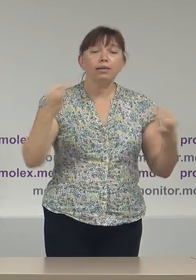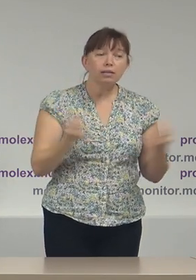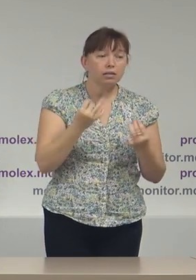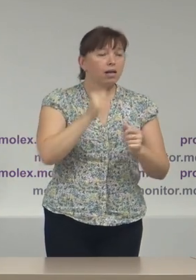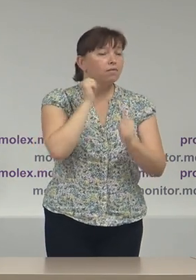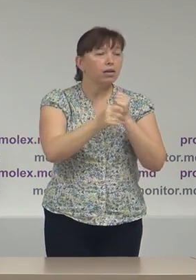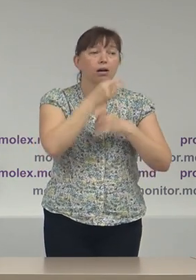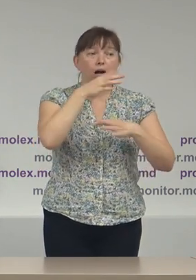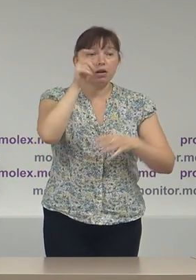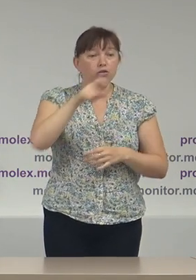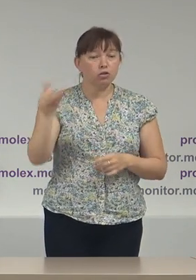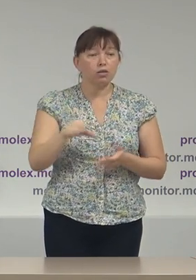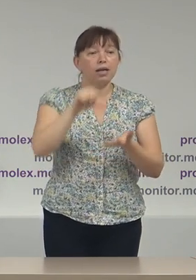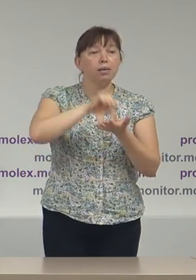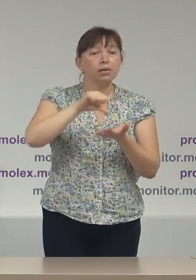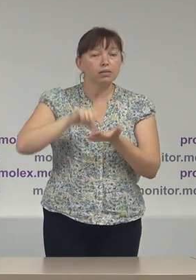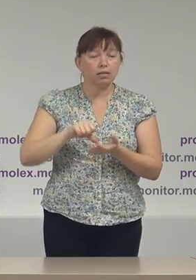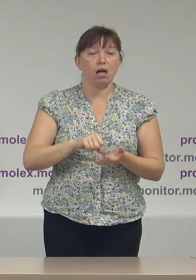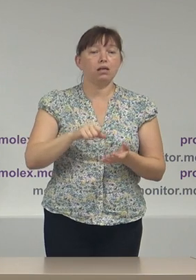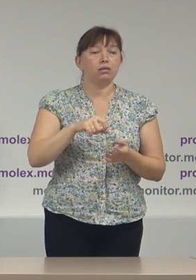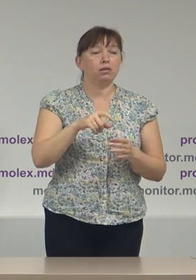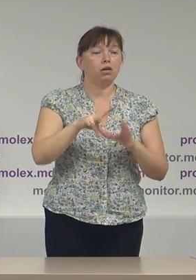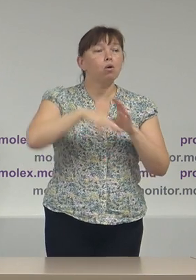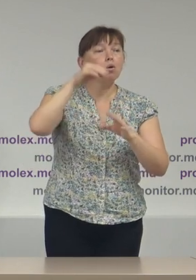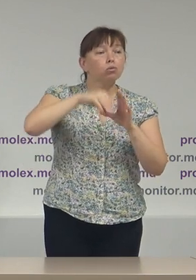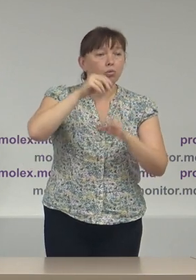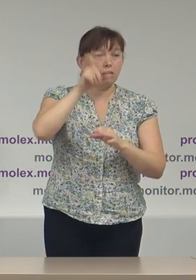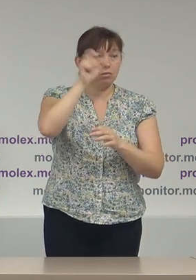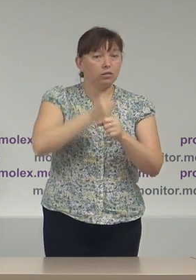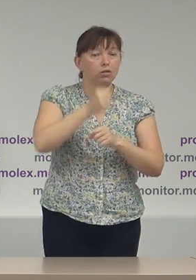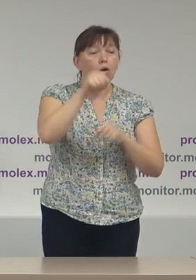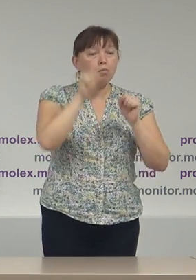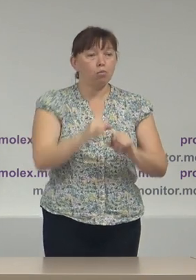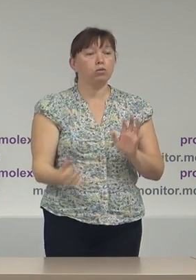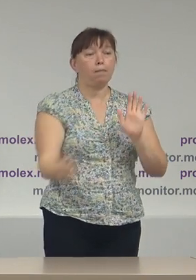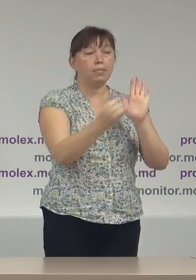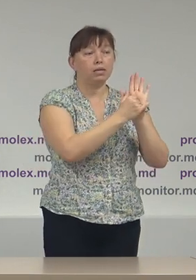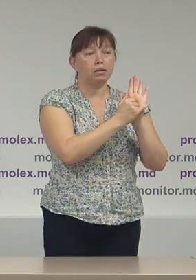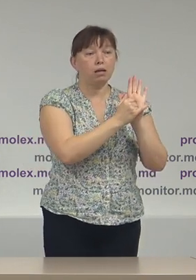fiecare cetățean, reprezentanții concurenților electorale, evident, pot plăsa